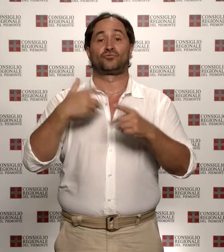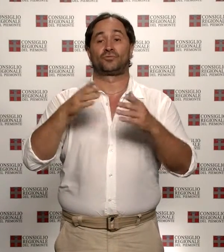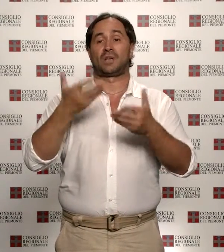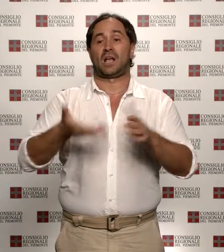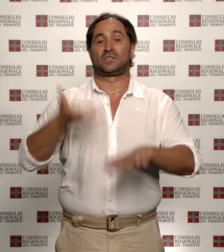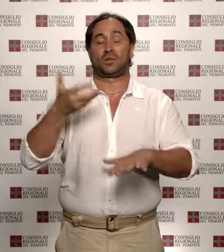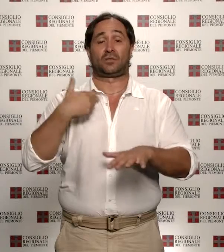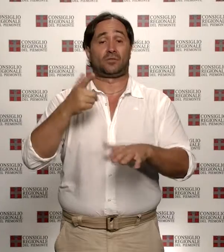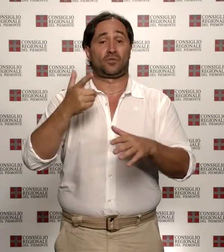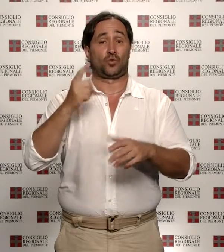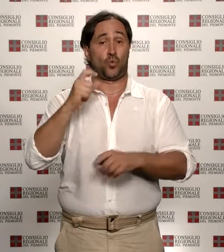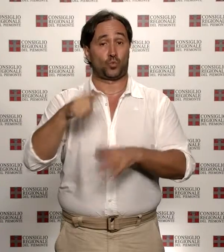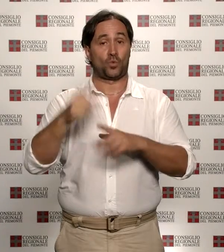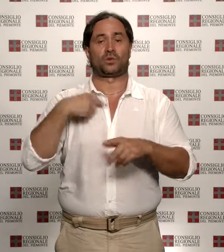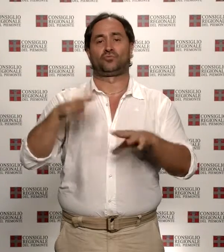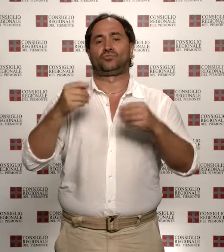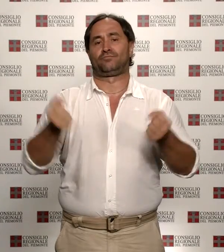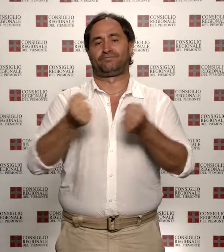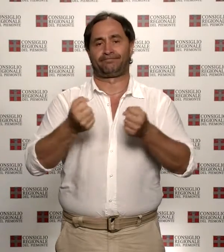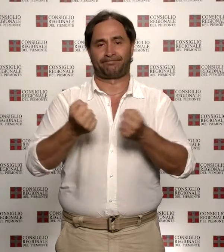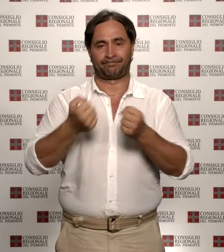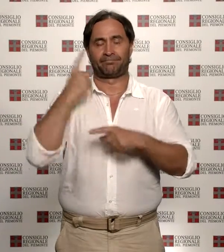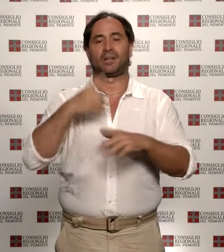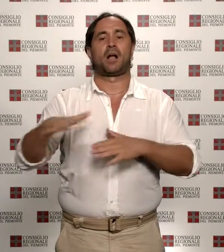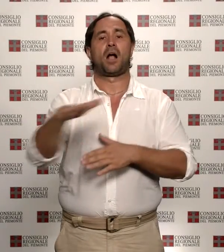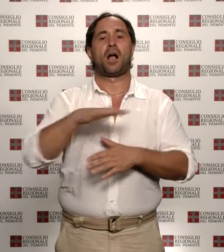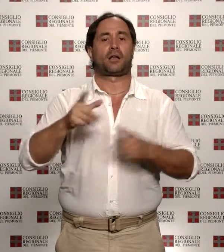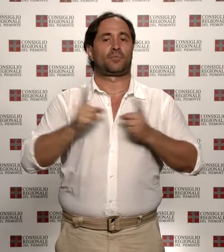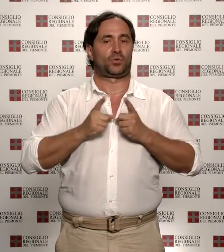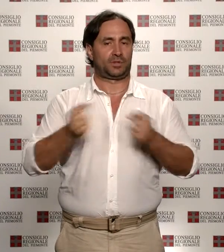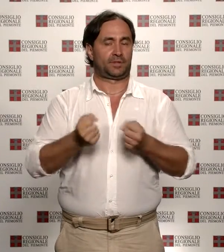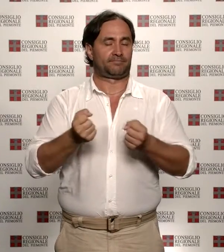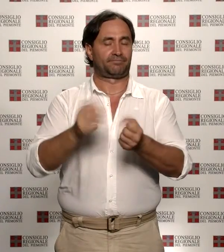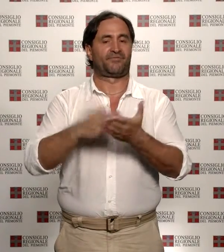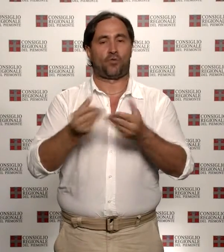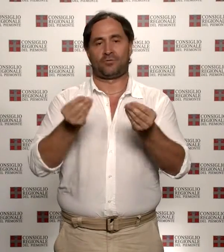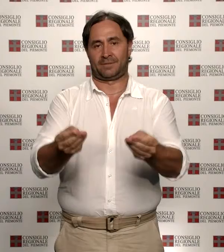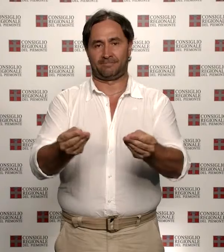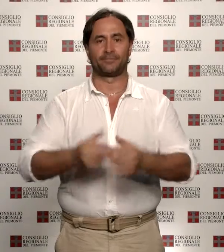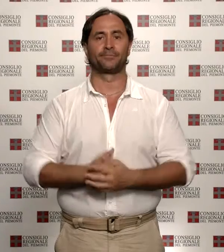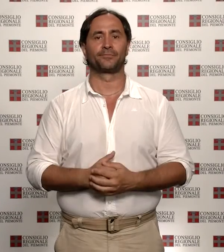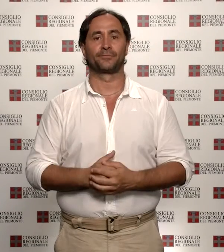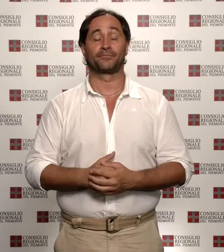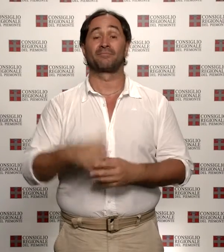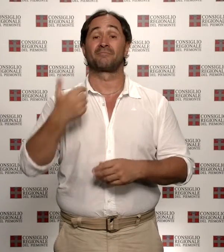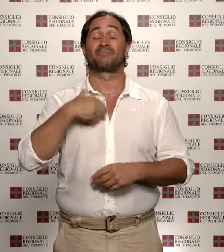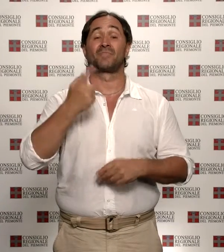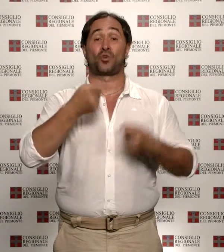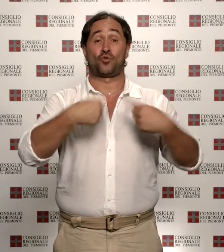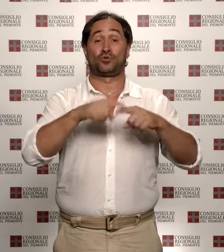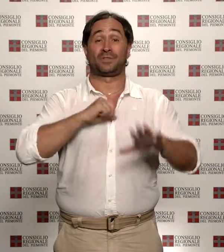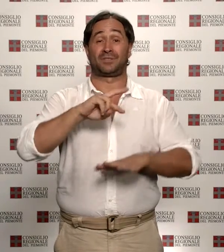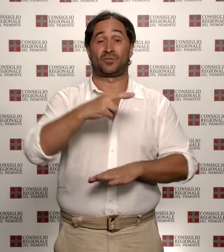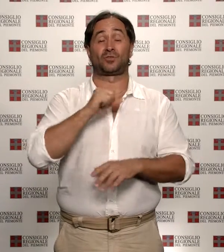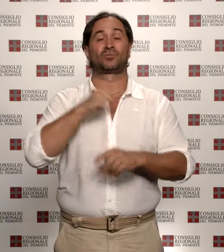cultura, promuove e valorizza la vocazione turistica delle aree protette. La seconda commissione opere